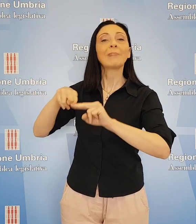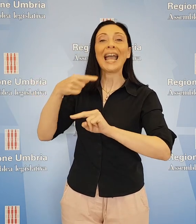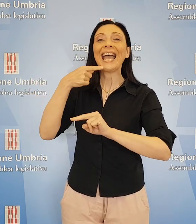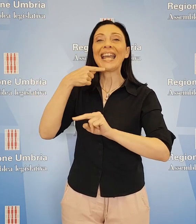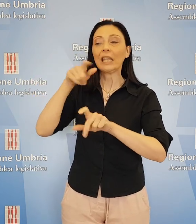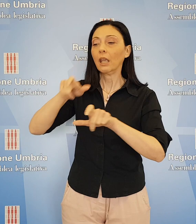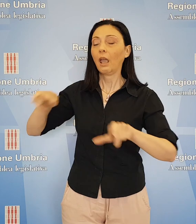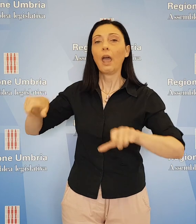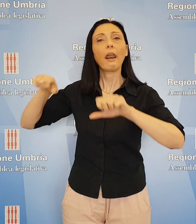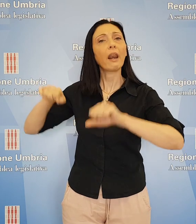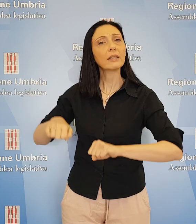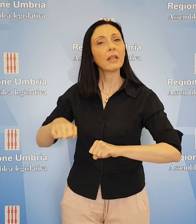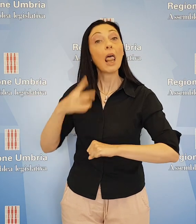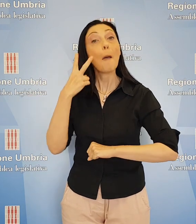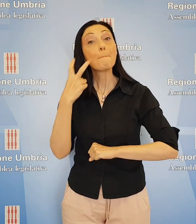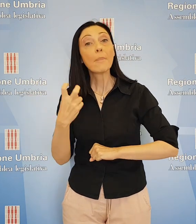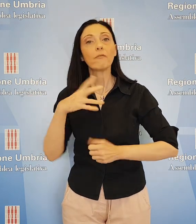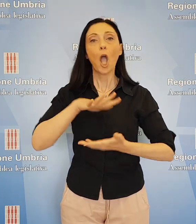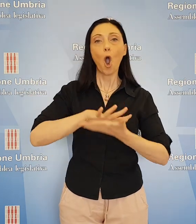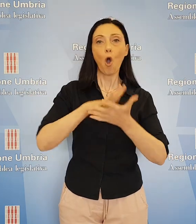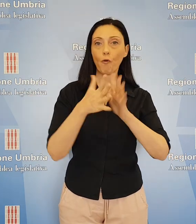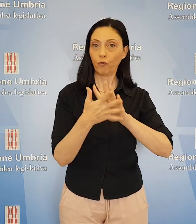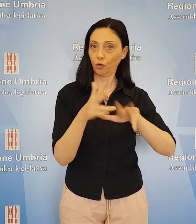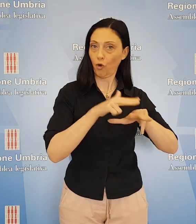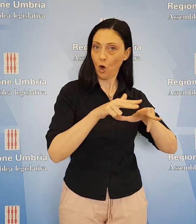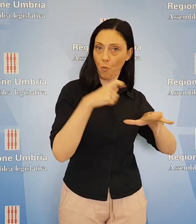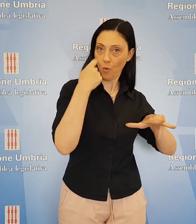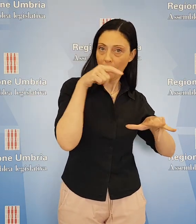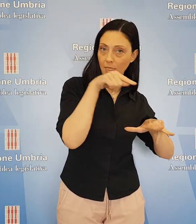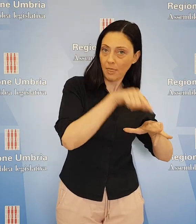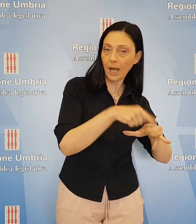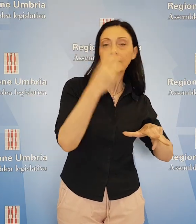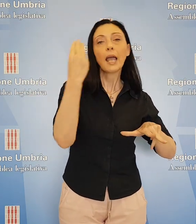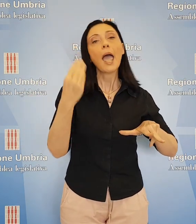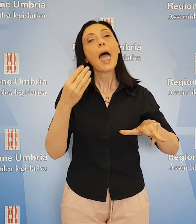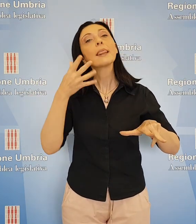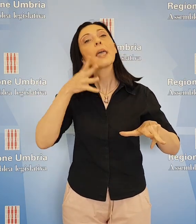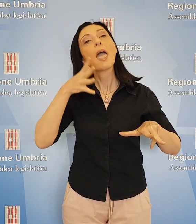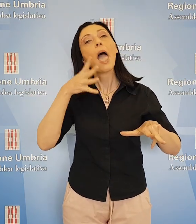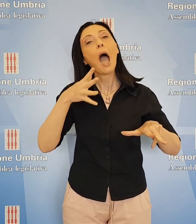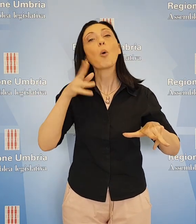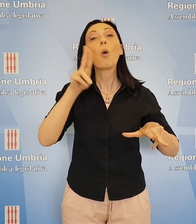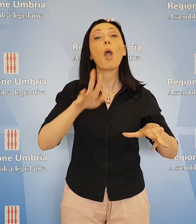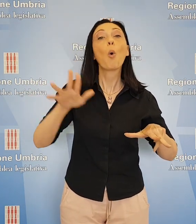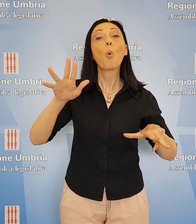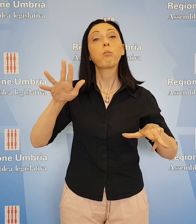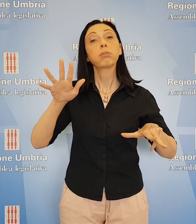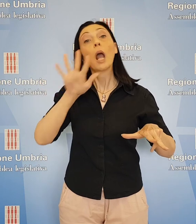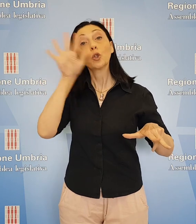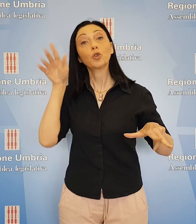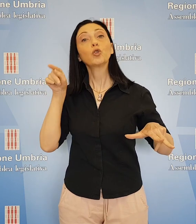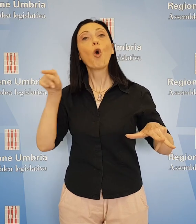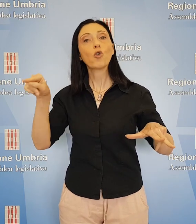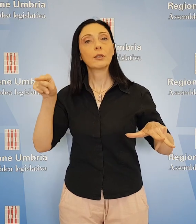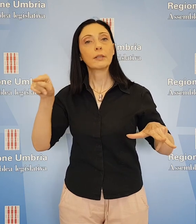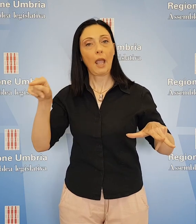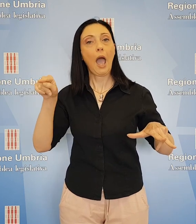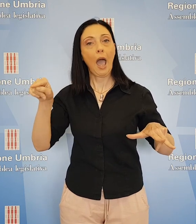Andrebbe prevista una convenzione tra i comuni interessati e lente Acque Umbria e Toscana, che sono rilente dalle